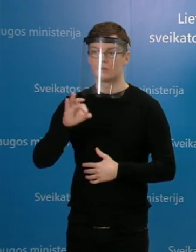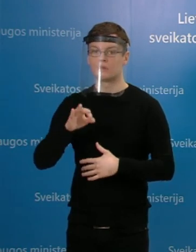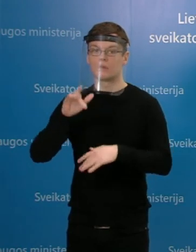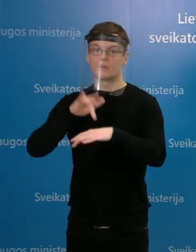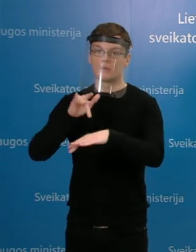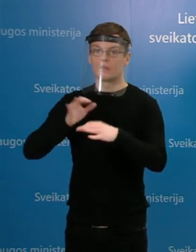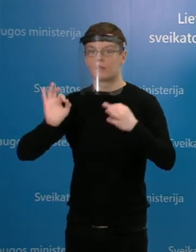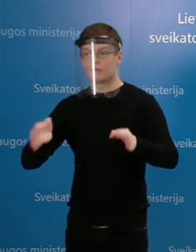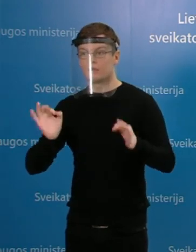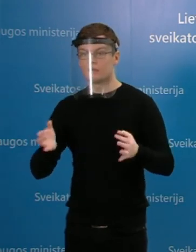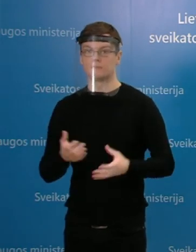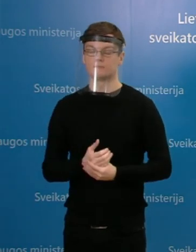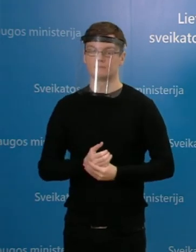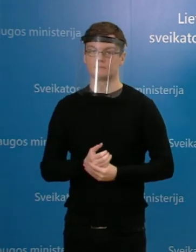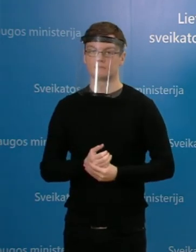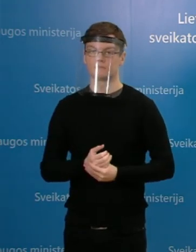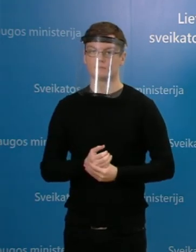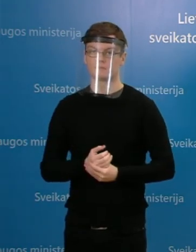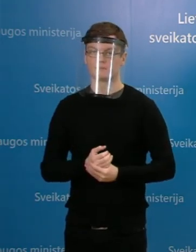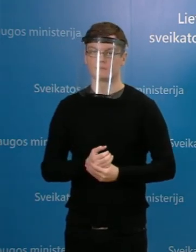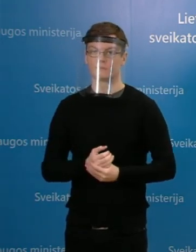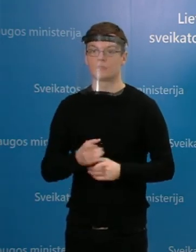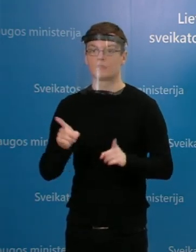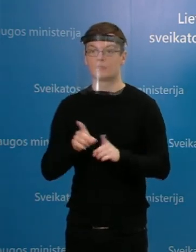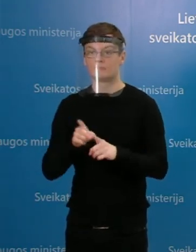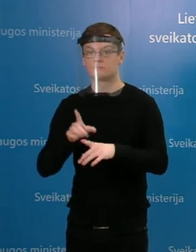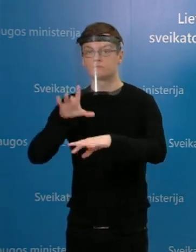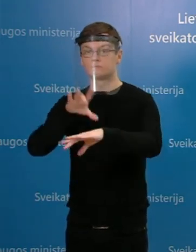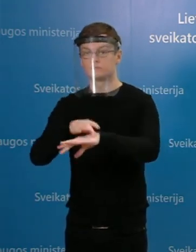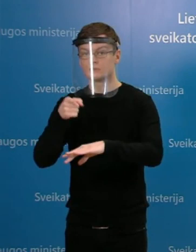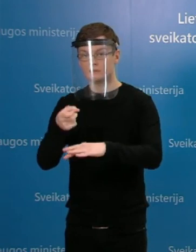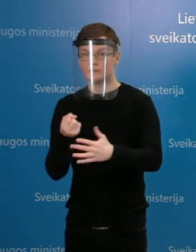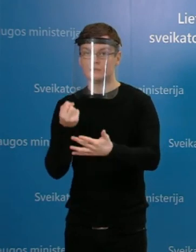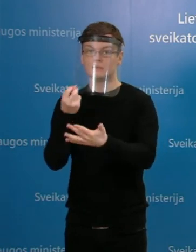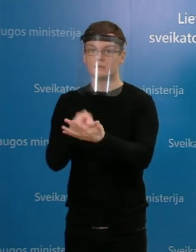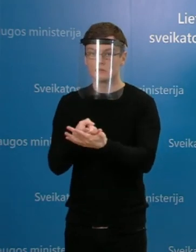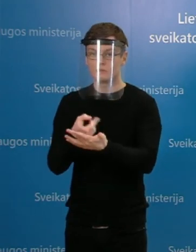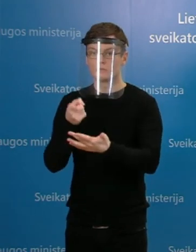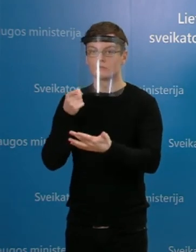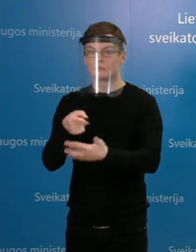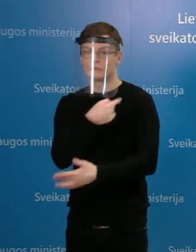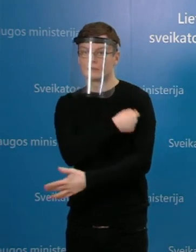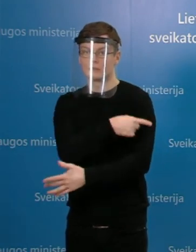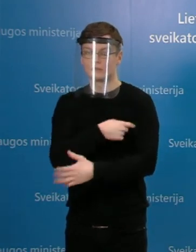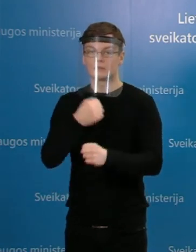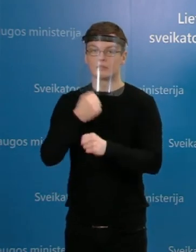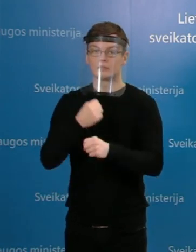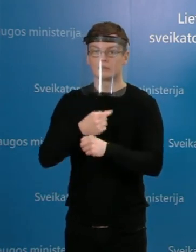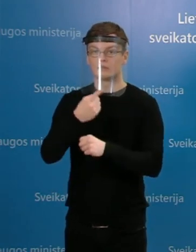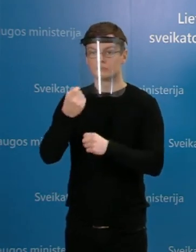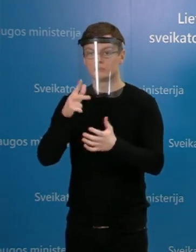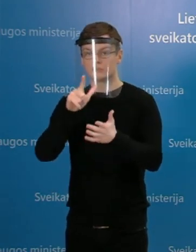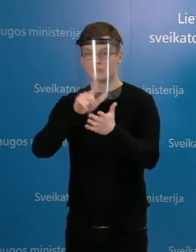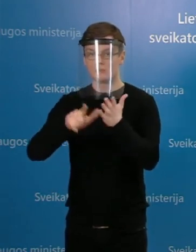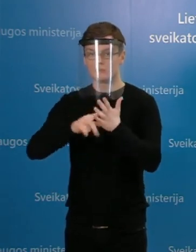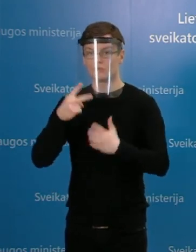Ir taip pat nustatyta, kad šios lygoninės terapijos klinikoje dirba 172 darbuotojai.